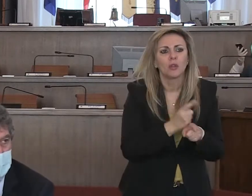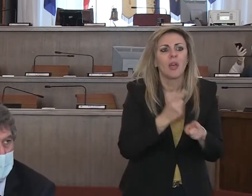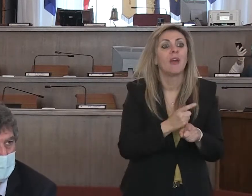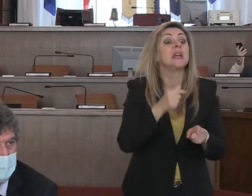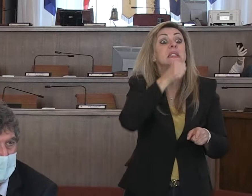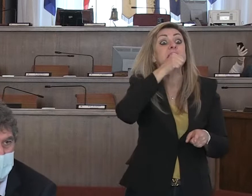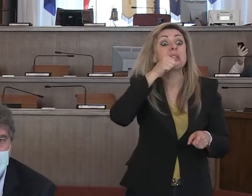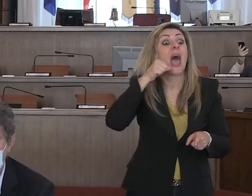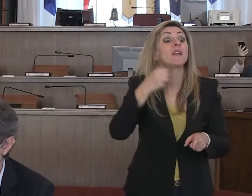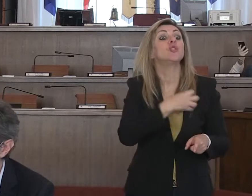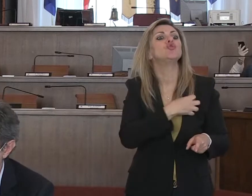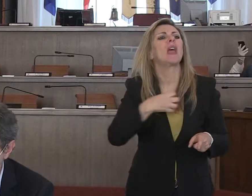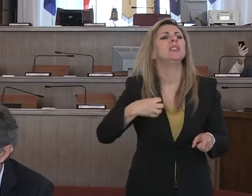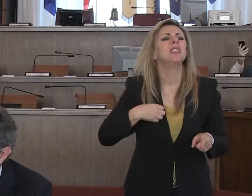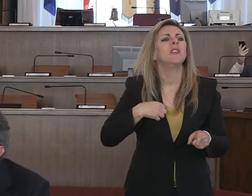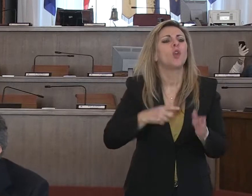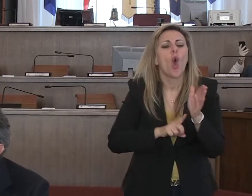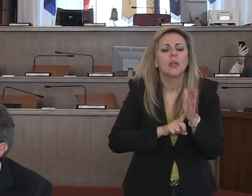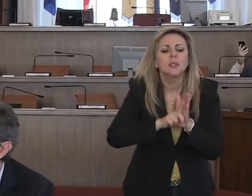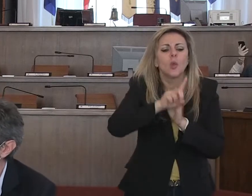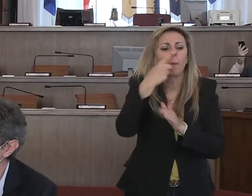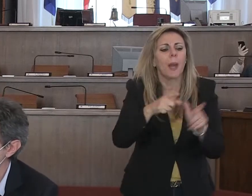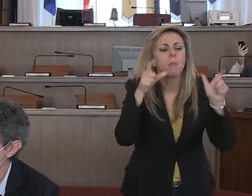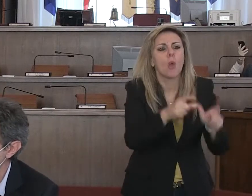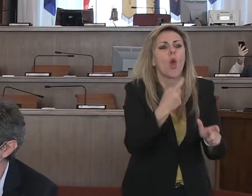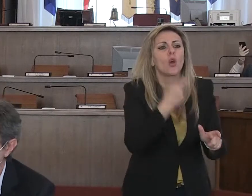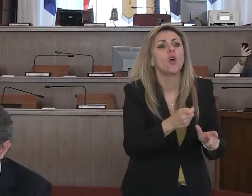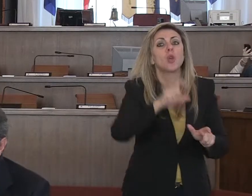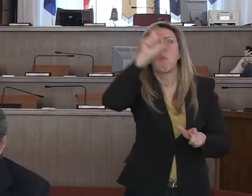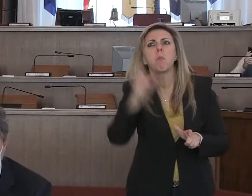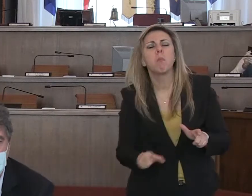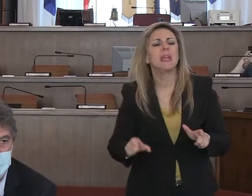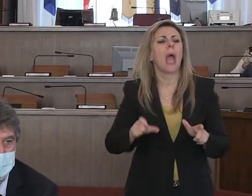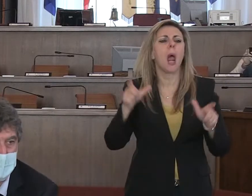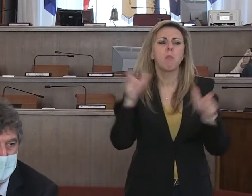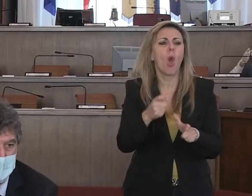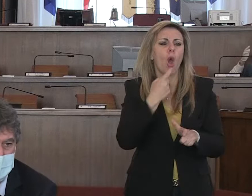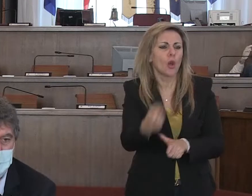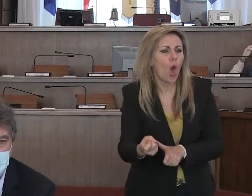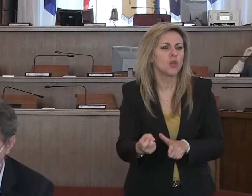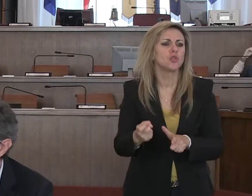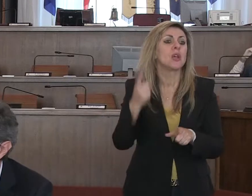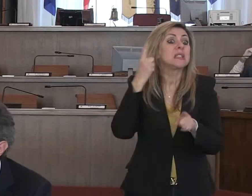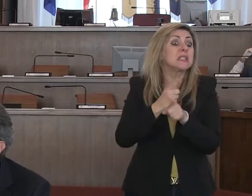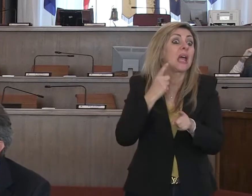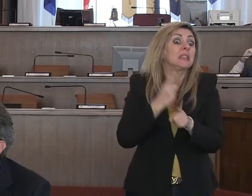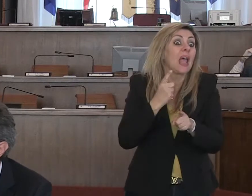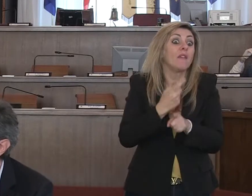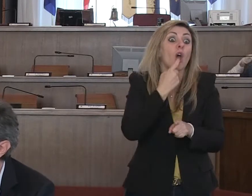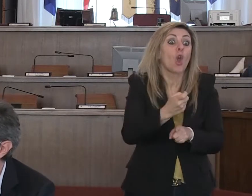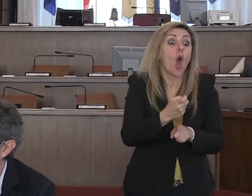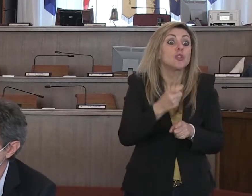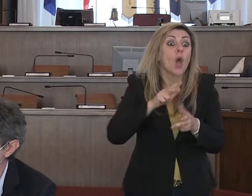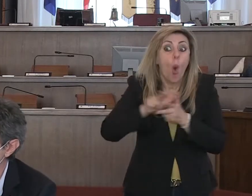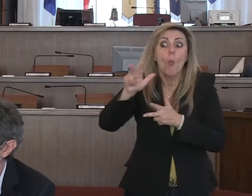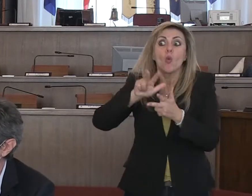scientifiche per farlo, tanto stiamo comunque bloccando tutta l'Italia, tutta l'Italia è zona rossa e se dovessimo fare zona rossa in ogni